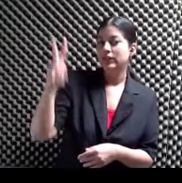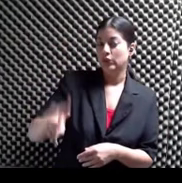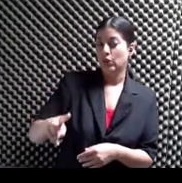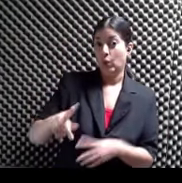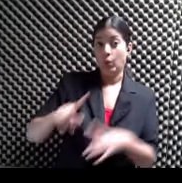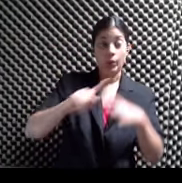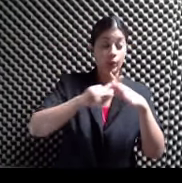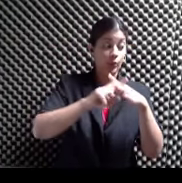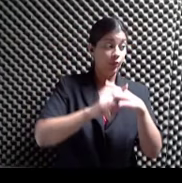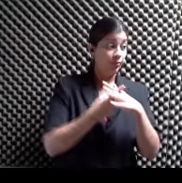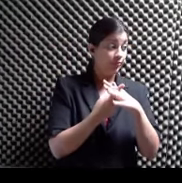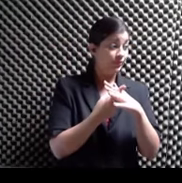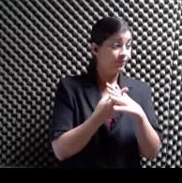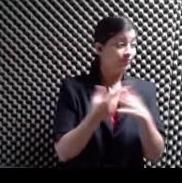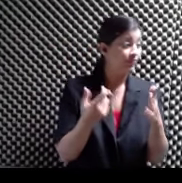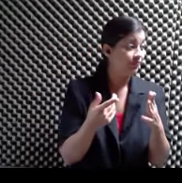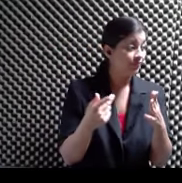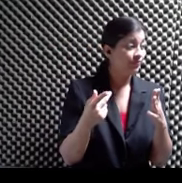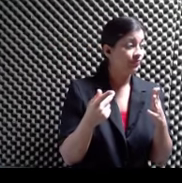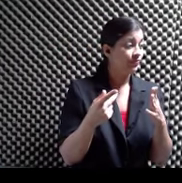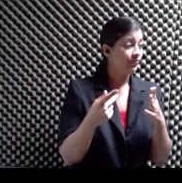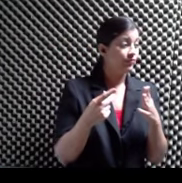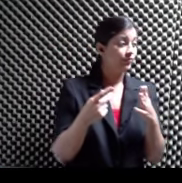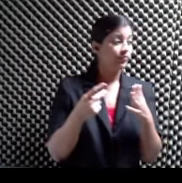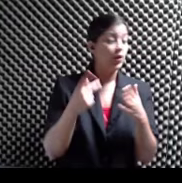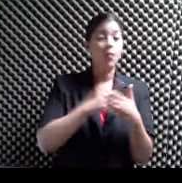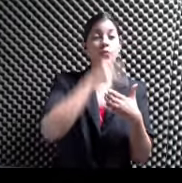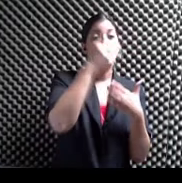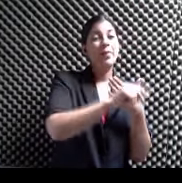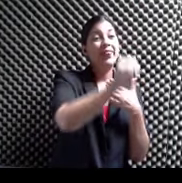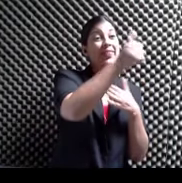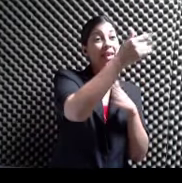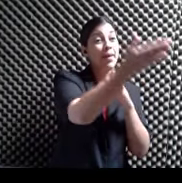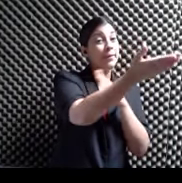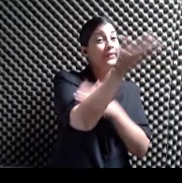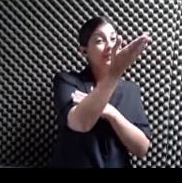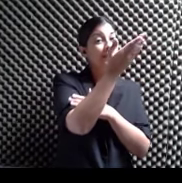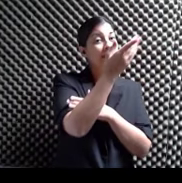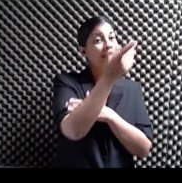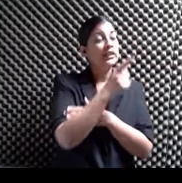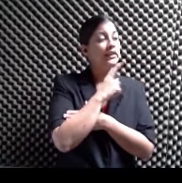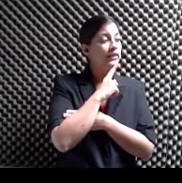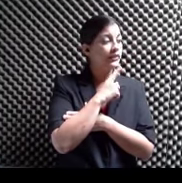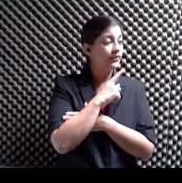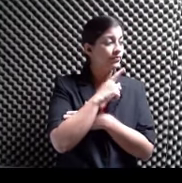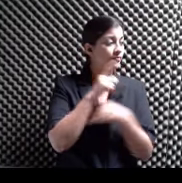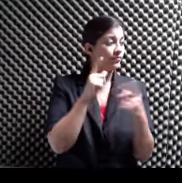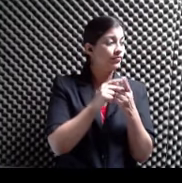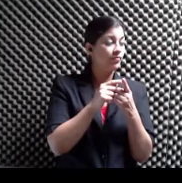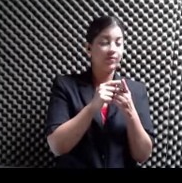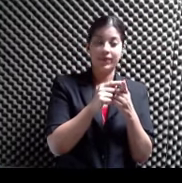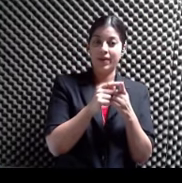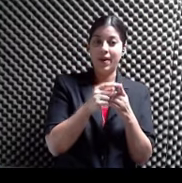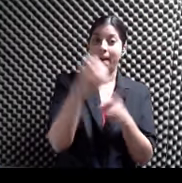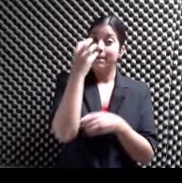Empiezan con un programa De las 10 de la mañana Donde hay un encuentro escolar Va a estar el payaso Remy Por lo que veo por acá